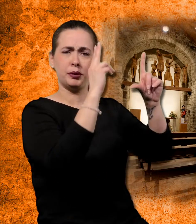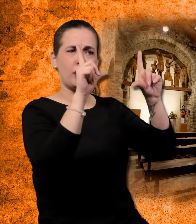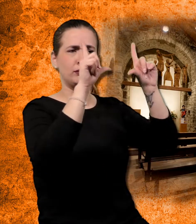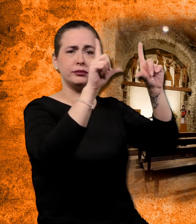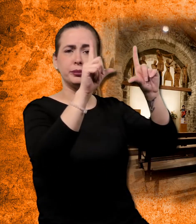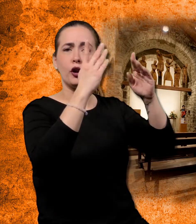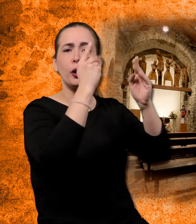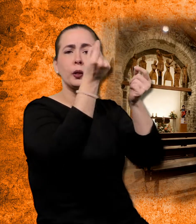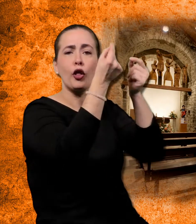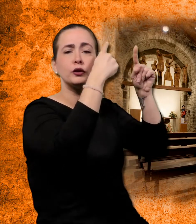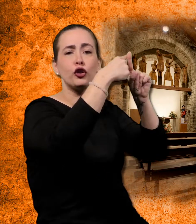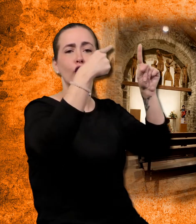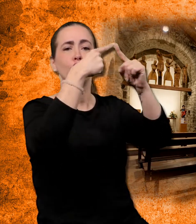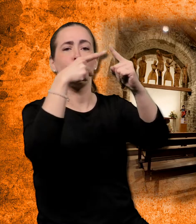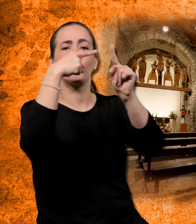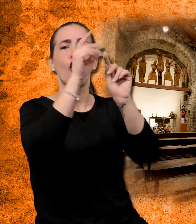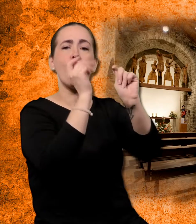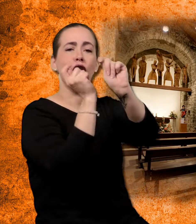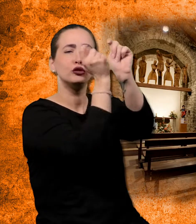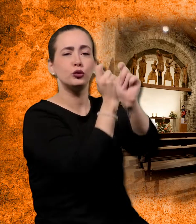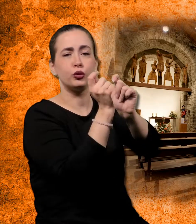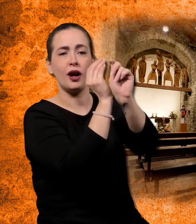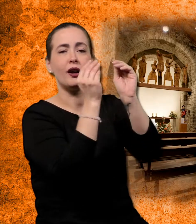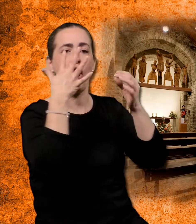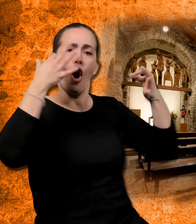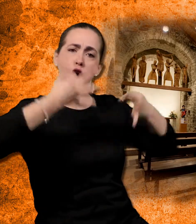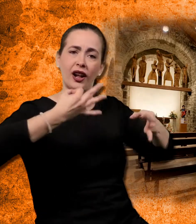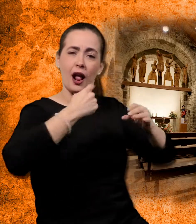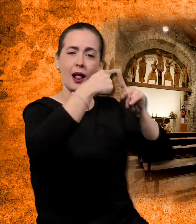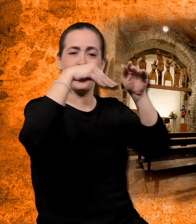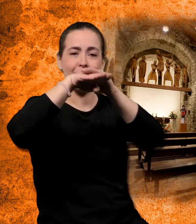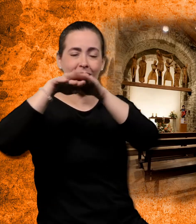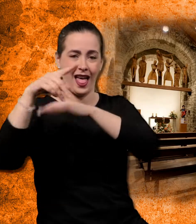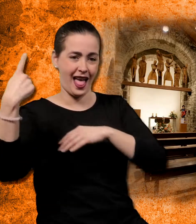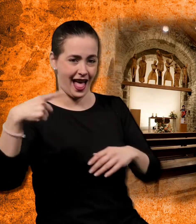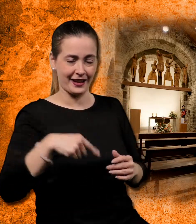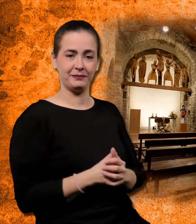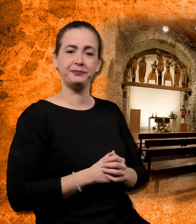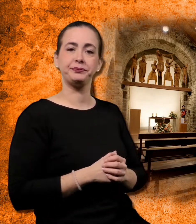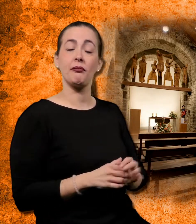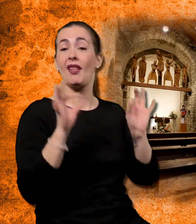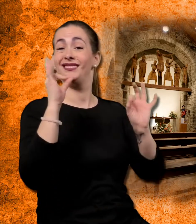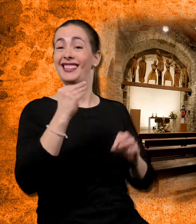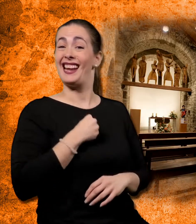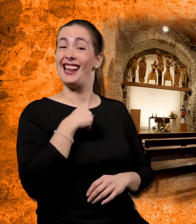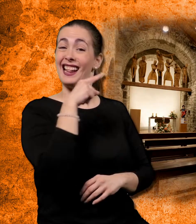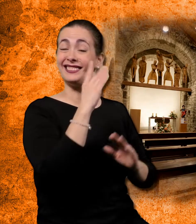Manac. Tot i així, moltes de les esglésies compten amb importants fragments de pintura mural i escultura romàniques